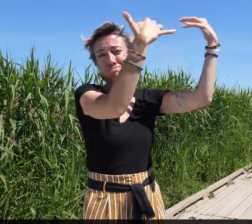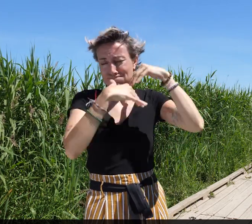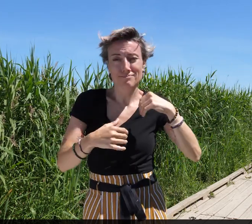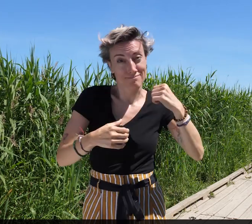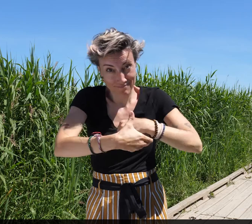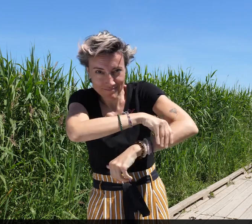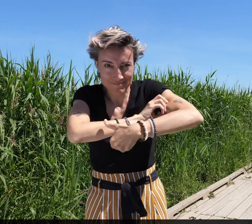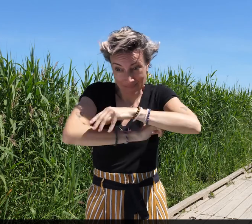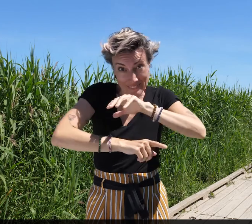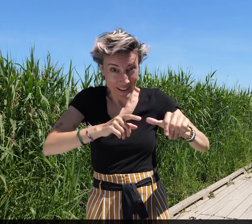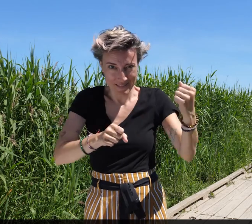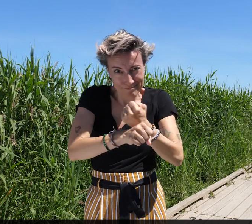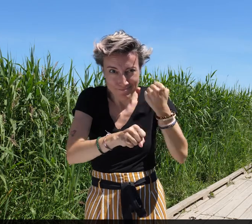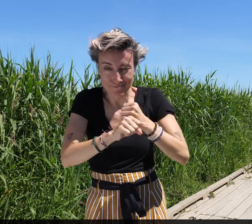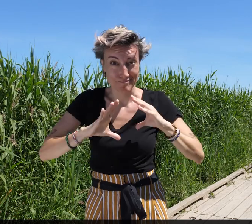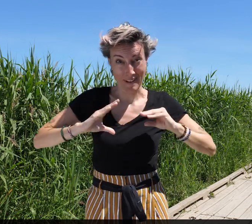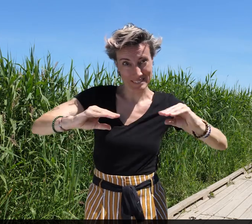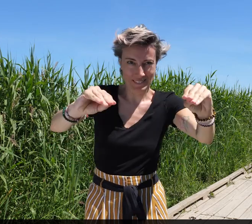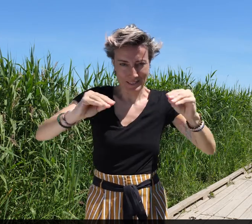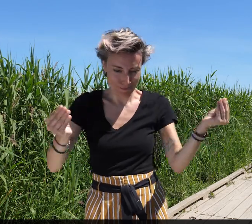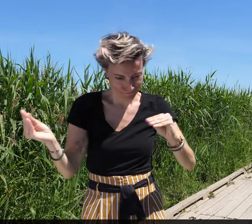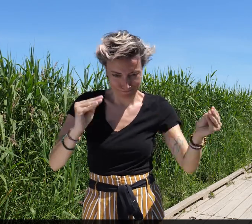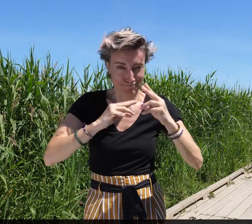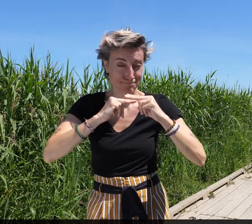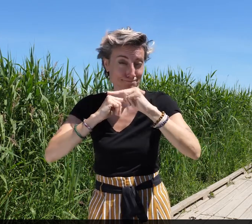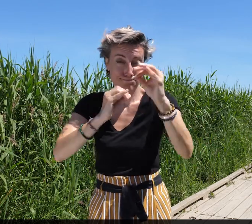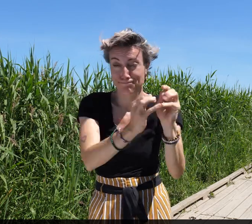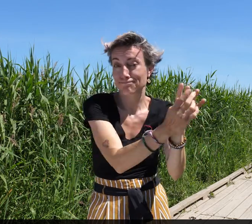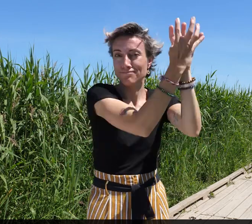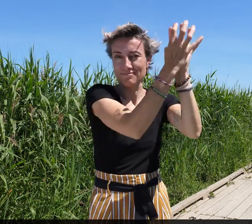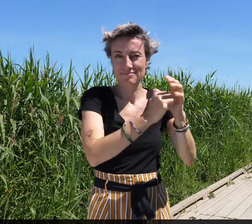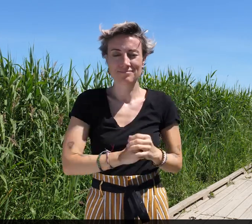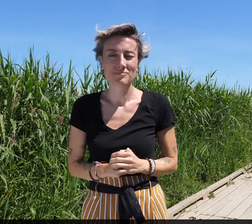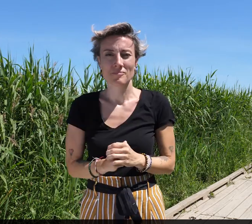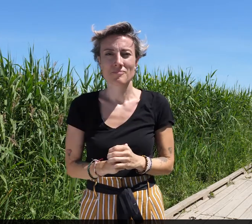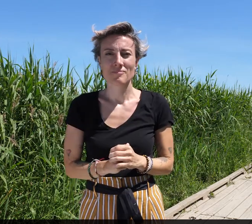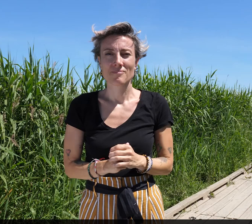à participer au montage et à la réalisation de l'œuvre au cours d'un workshop.